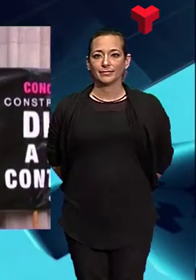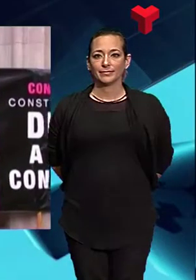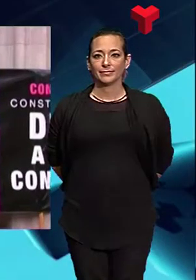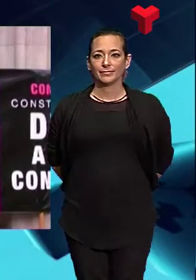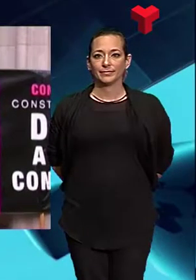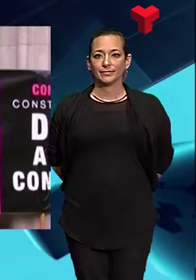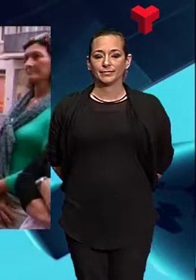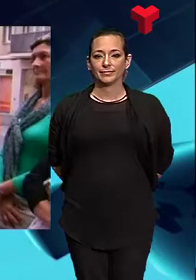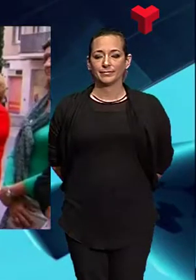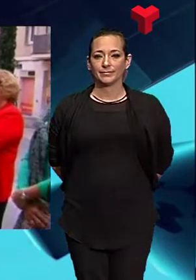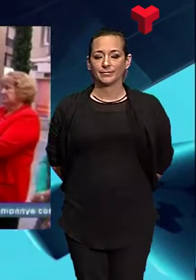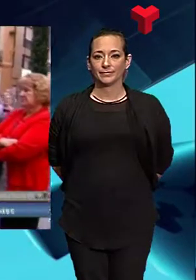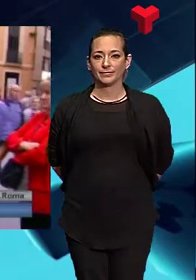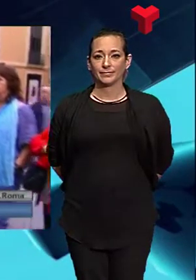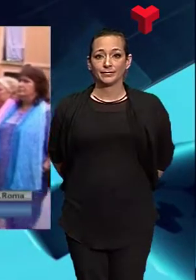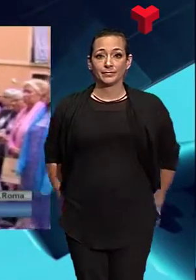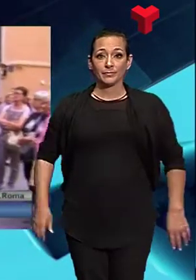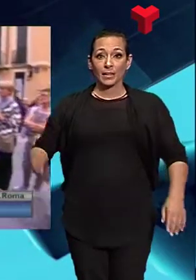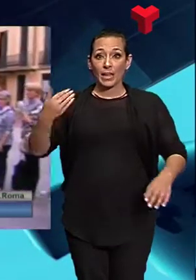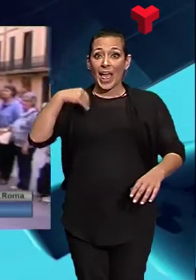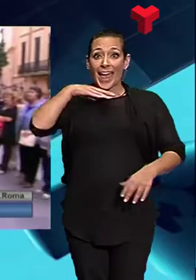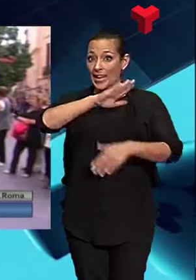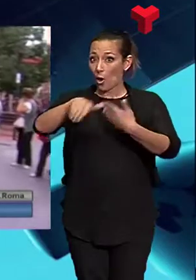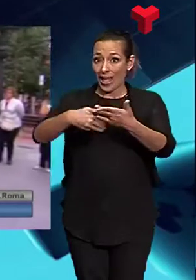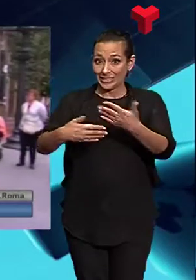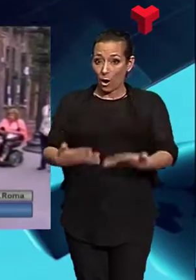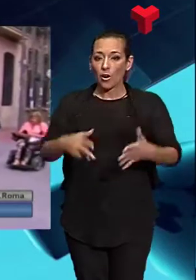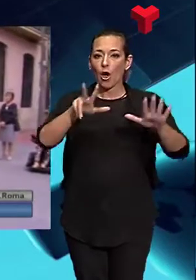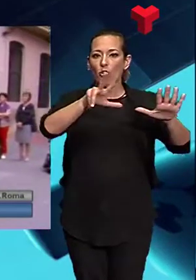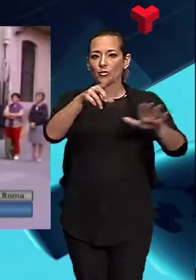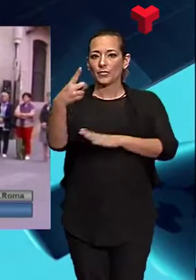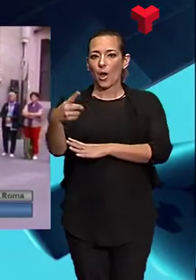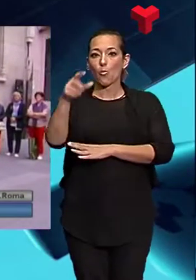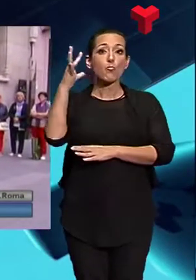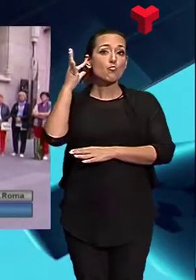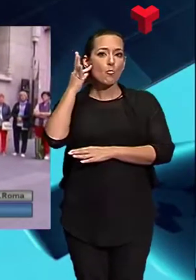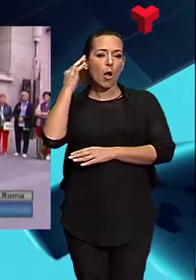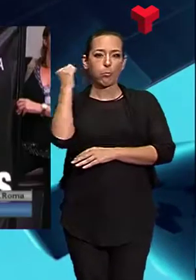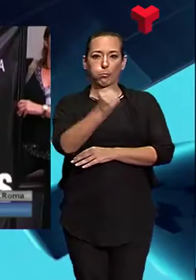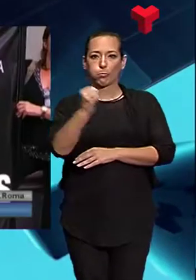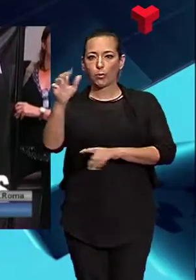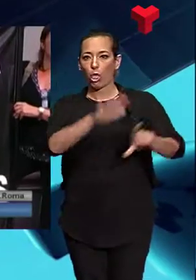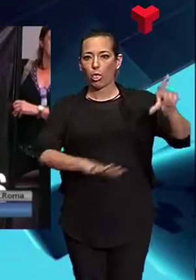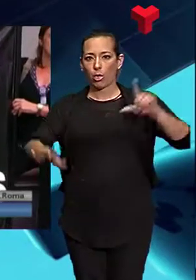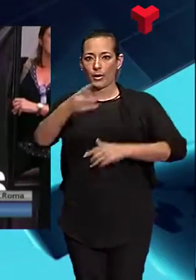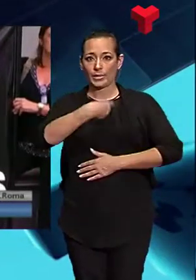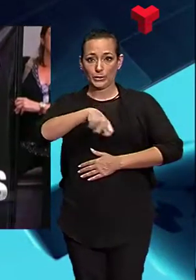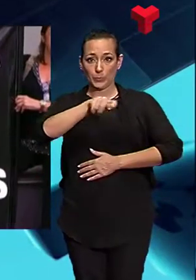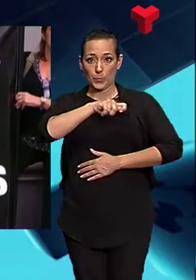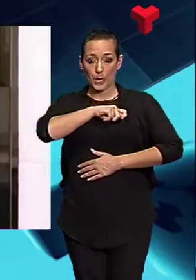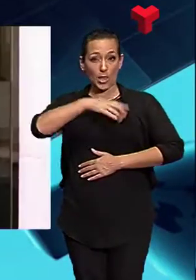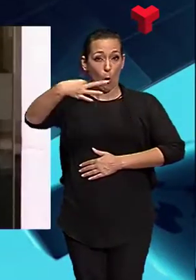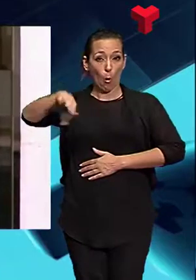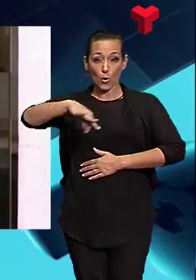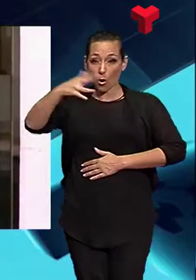En el que portem d'any, 81 dones han estat assassinades a l'estat espanyol. Només es consideren